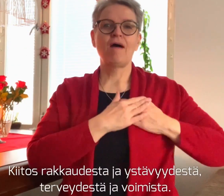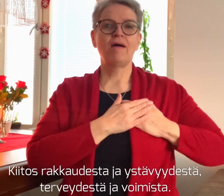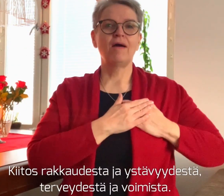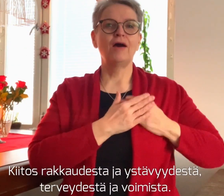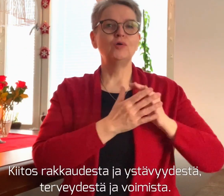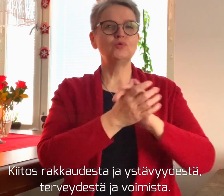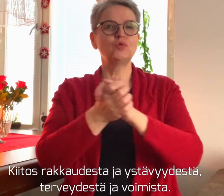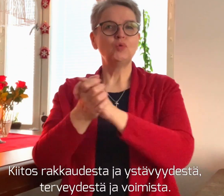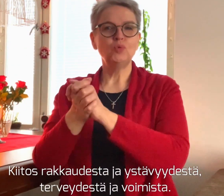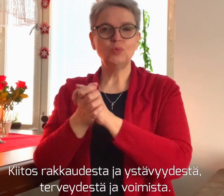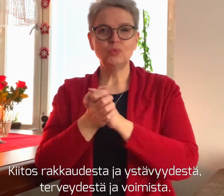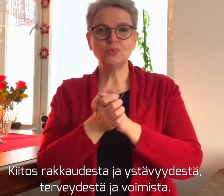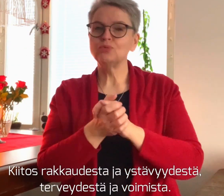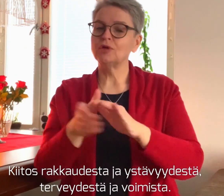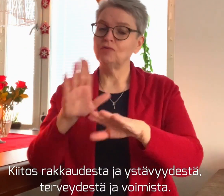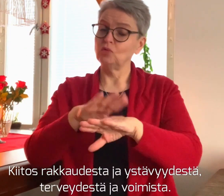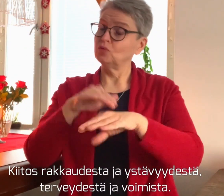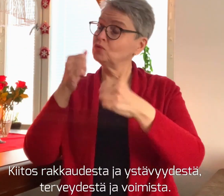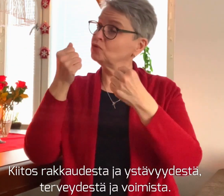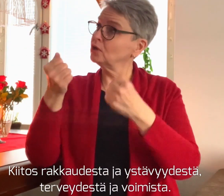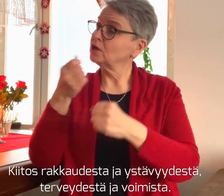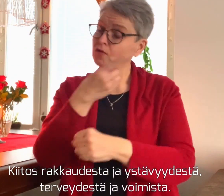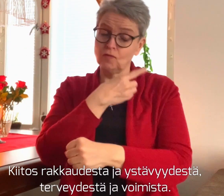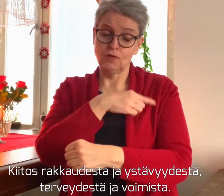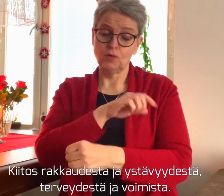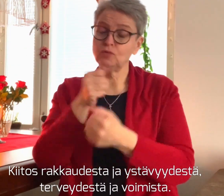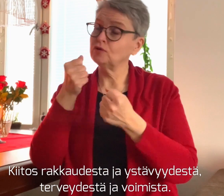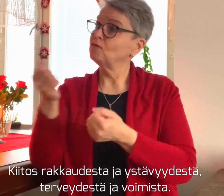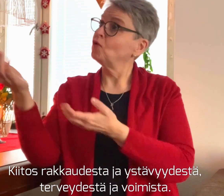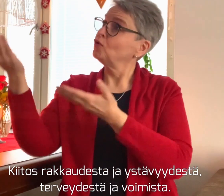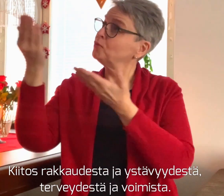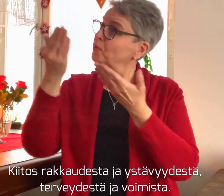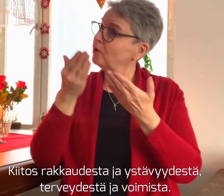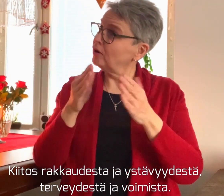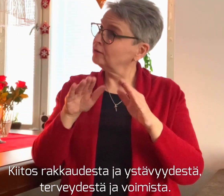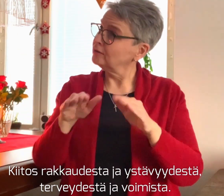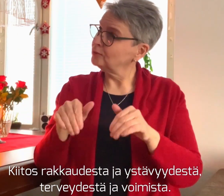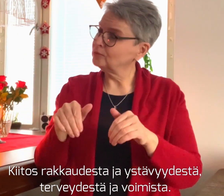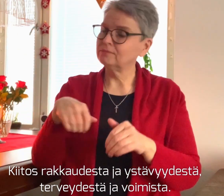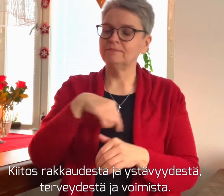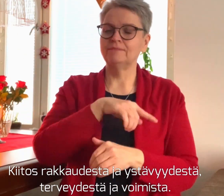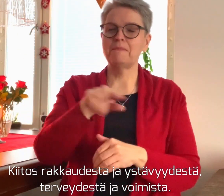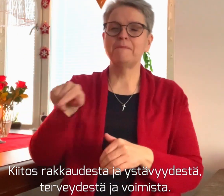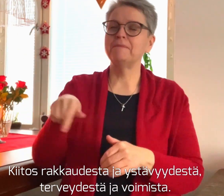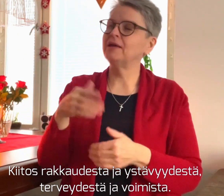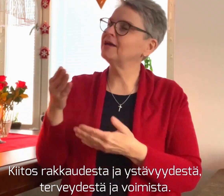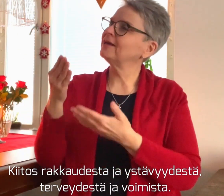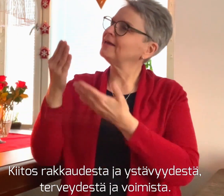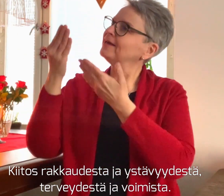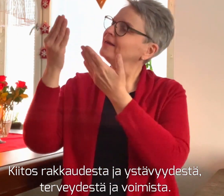Kiitos rakkaudesta ja ystävyydestä, terveydestä ja voimista.